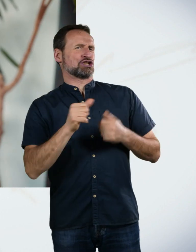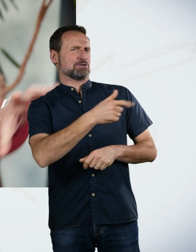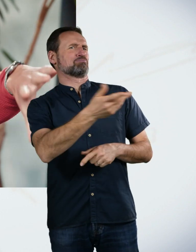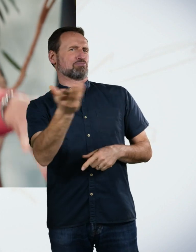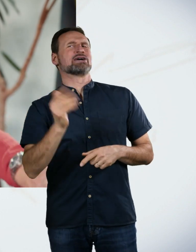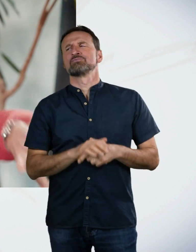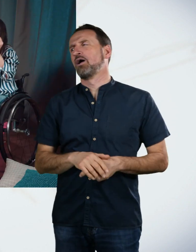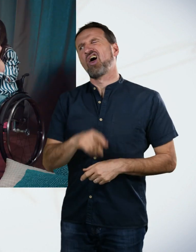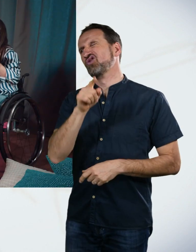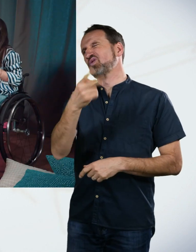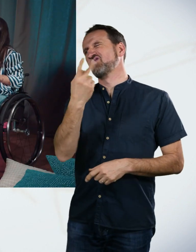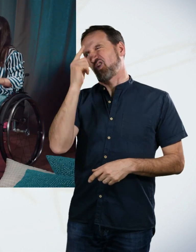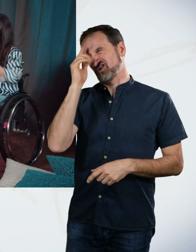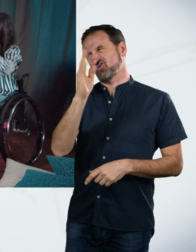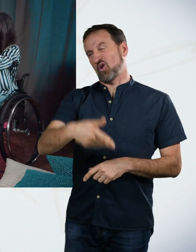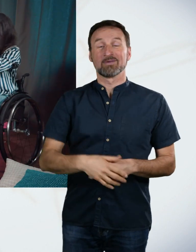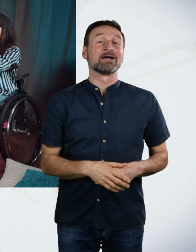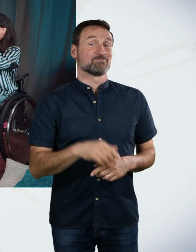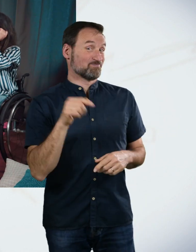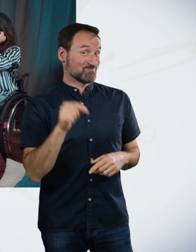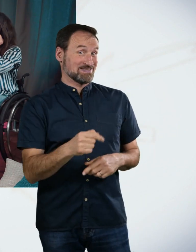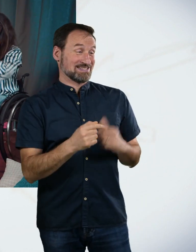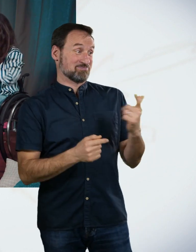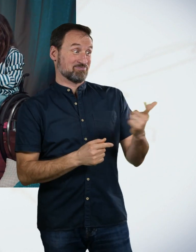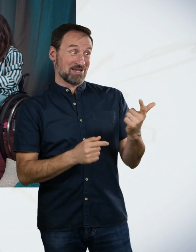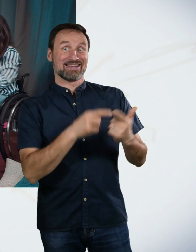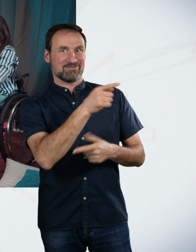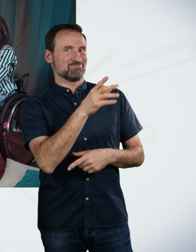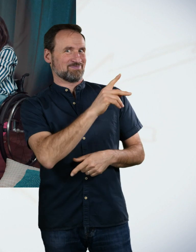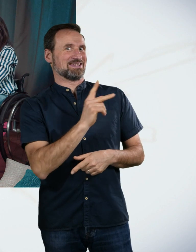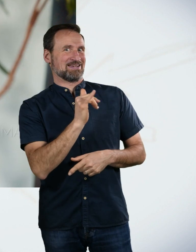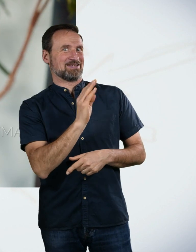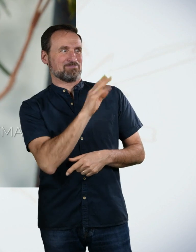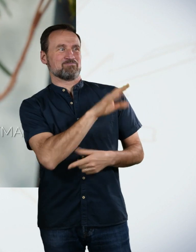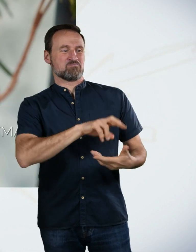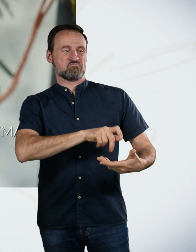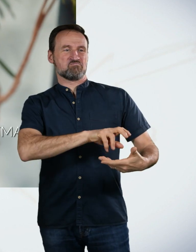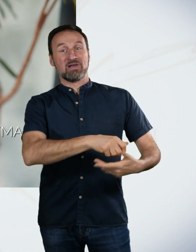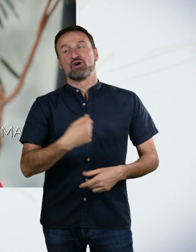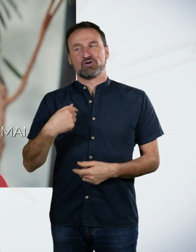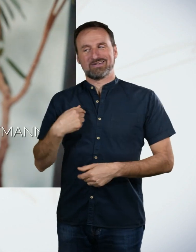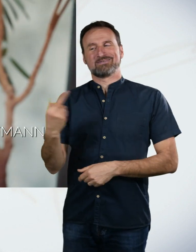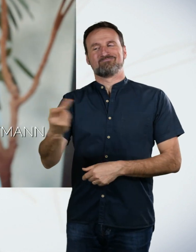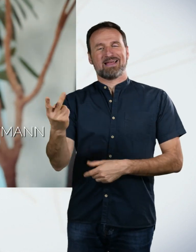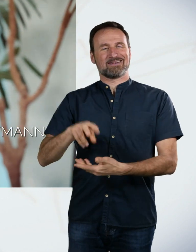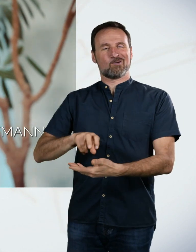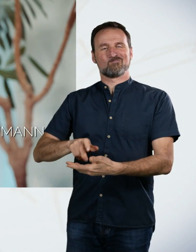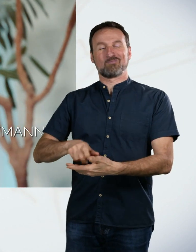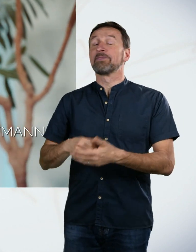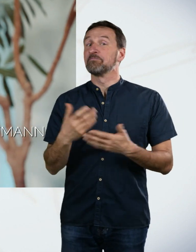Also hier, die beiden hängen jetzt zwei Kim an dem Stecker und die zwei bei mir und wir machen jetzt das Ganze in Intervallen. Also wir gehen jetzt mal